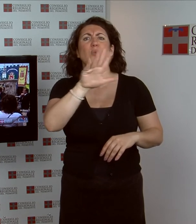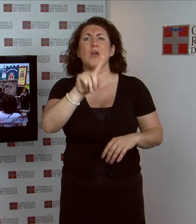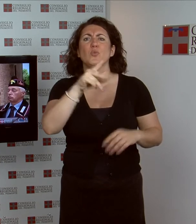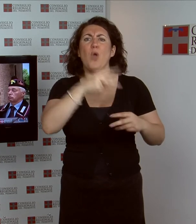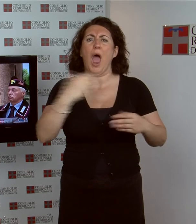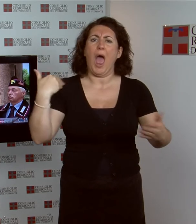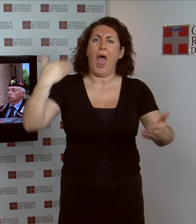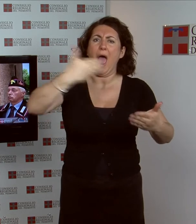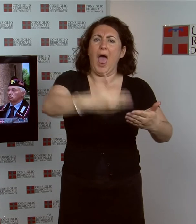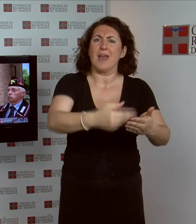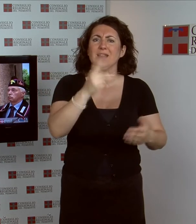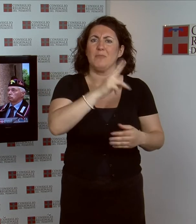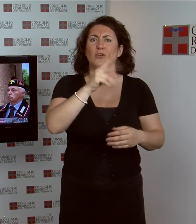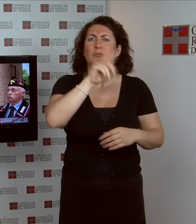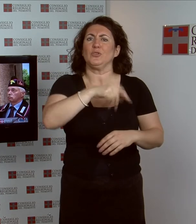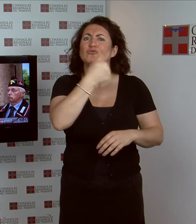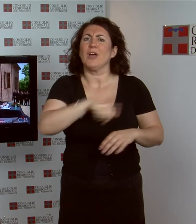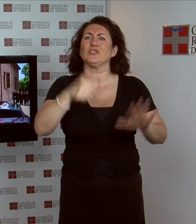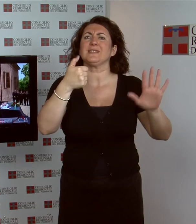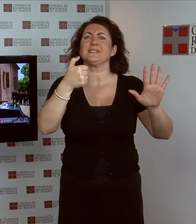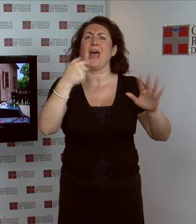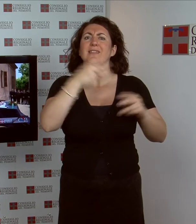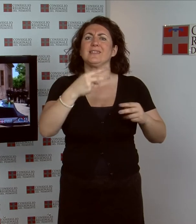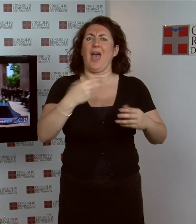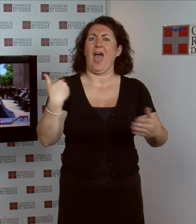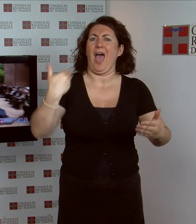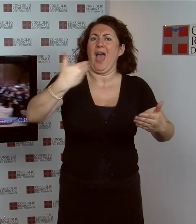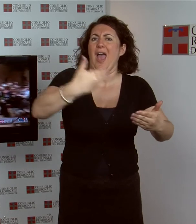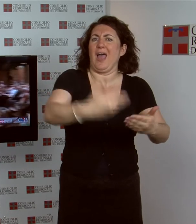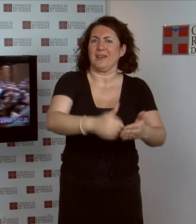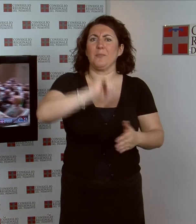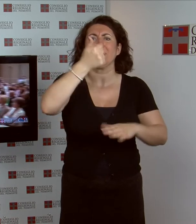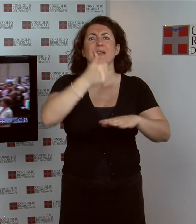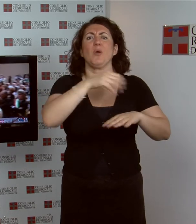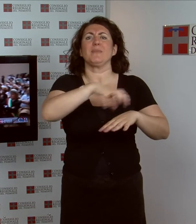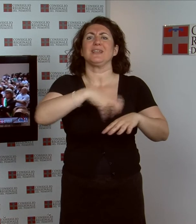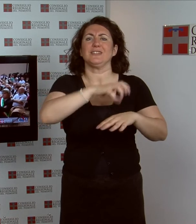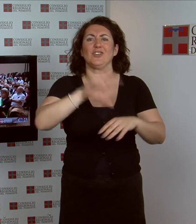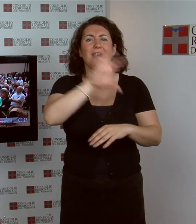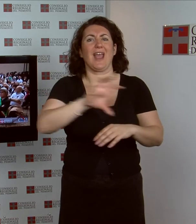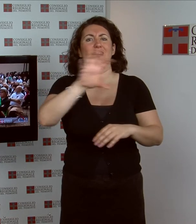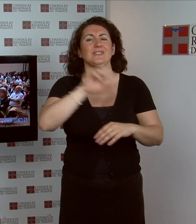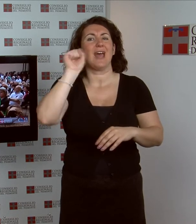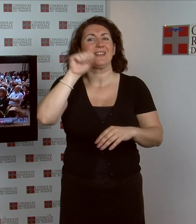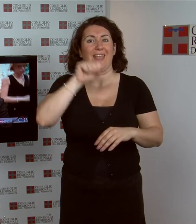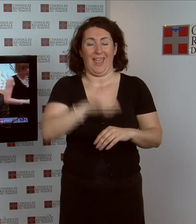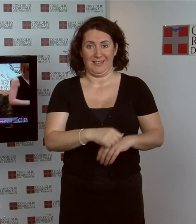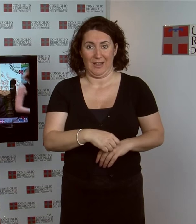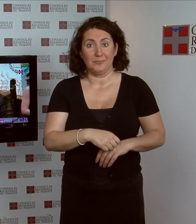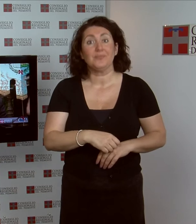anniversario della sua nomina a primo ministro del Regno di Sardegna. La fondazione intitolata allo statista ha consegnato al Consiglio regionale